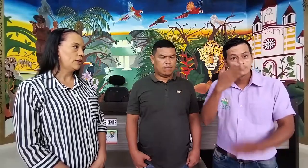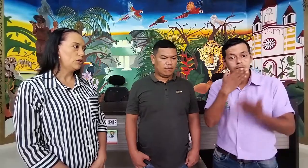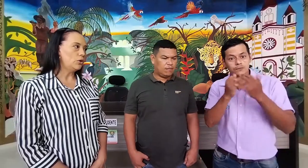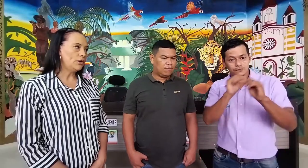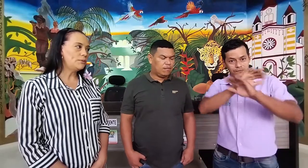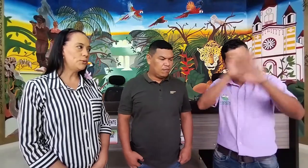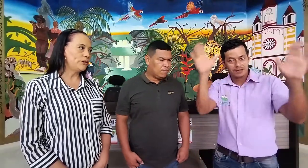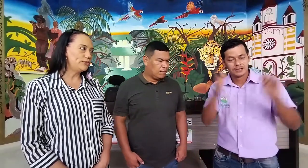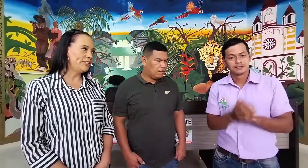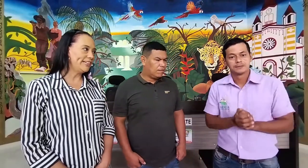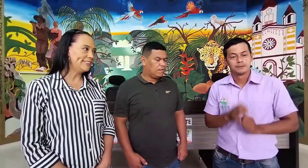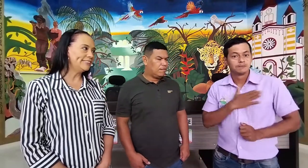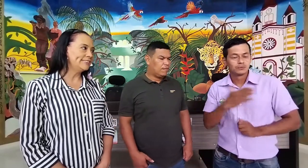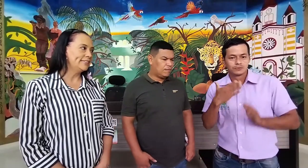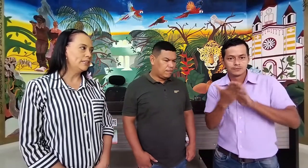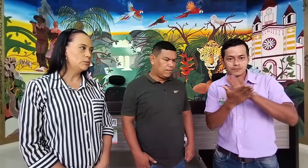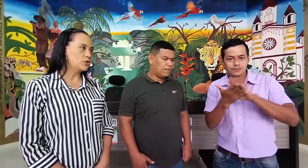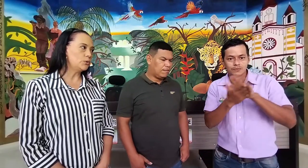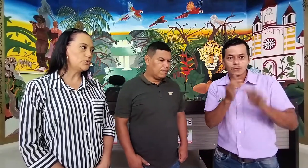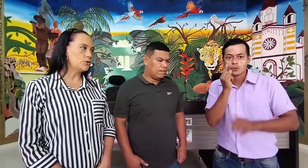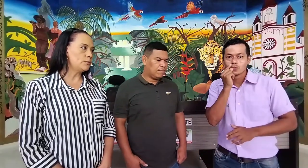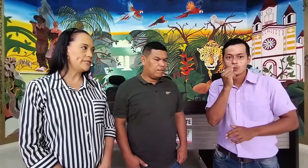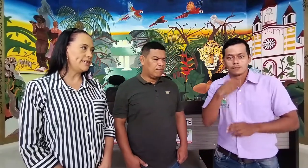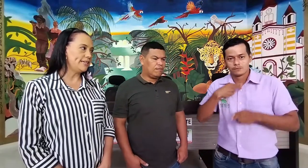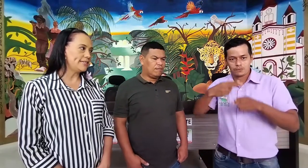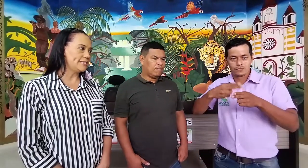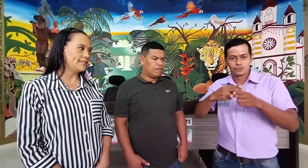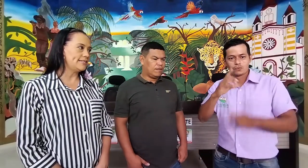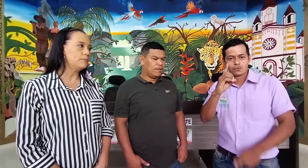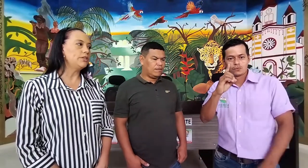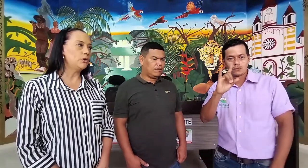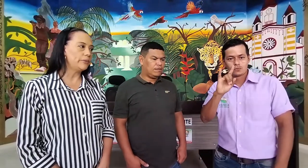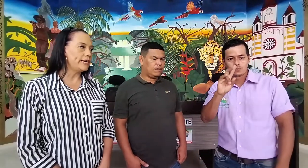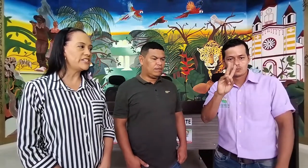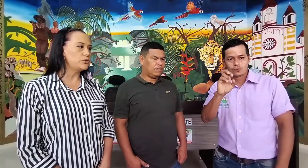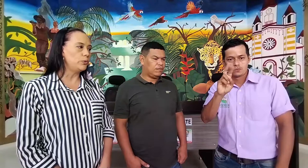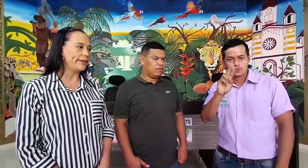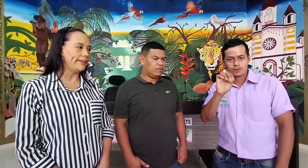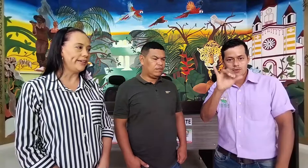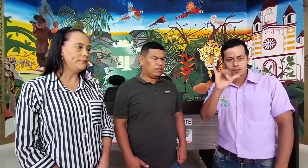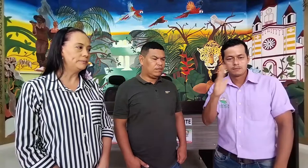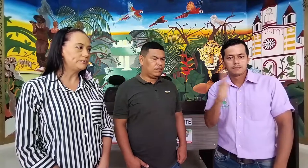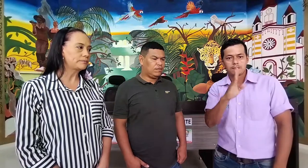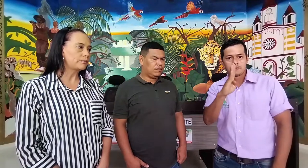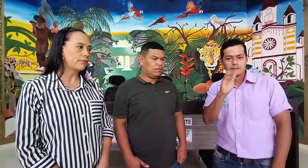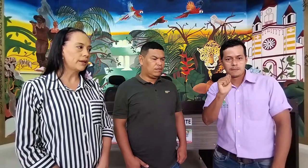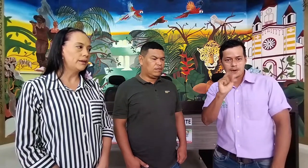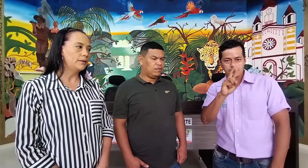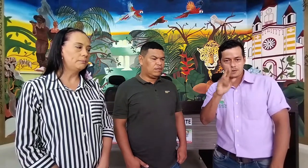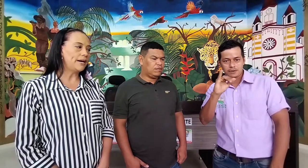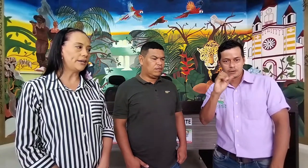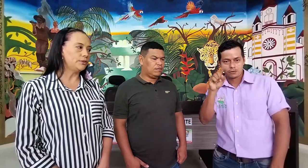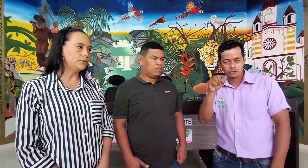Hola, muy buenos días, mucho gusto, mi señal es esta, mi nombre es Duvernay Barrios,